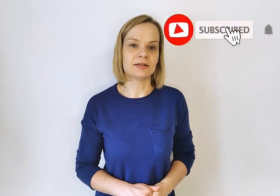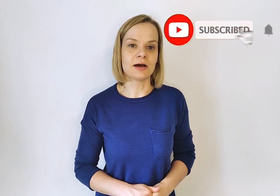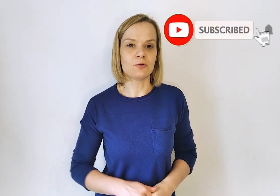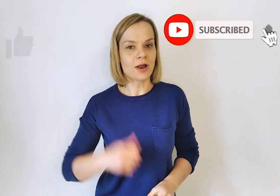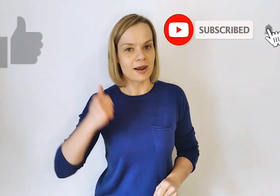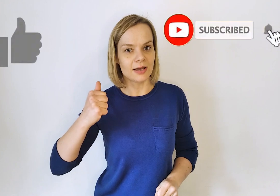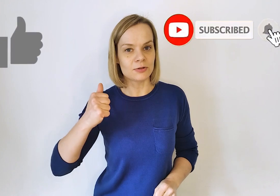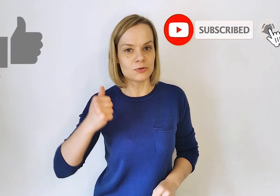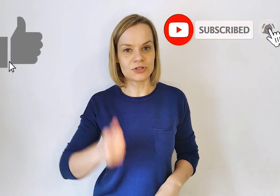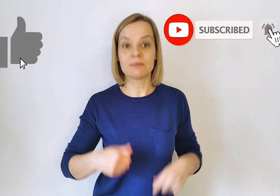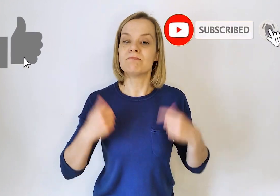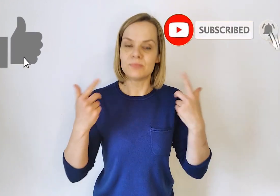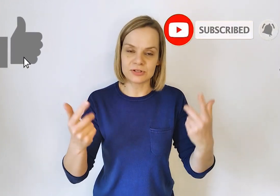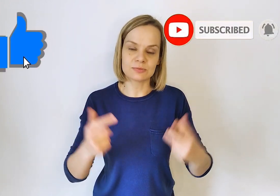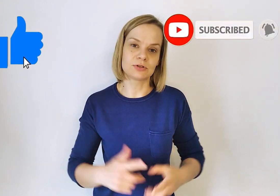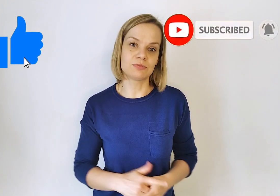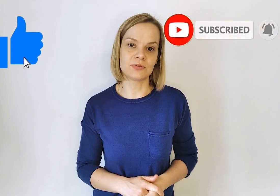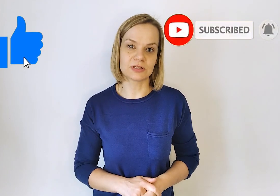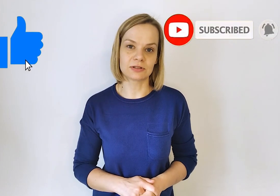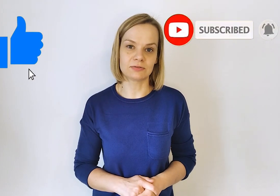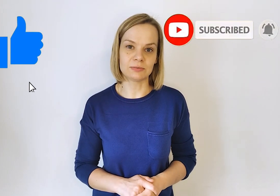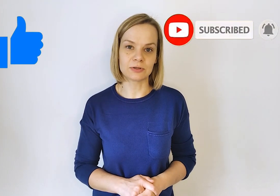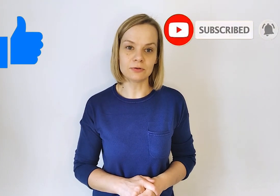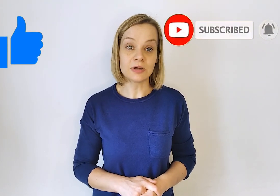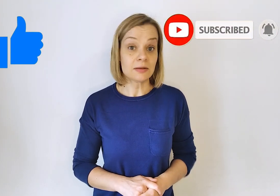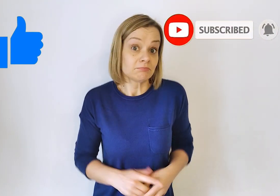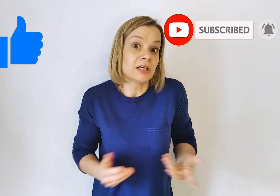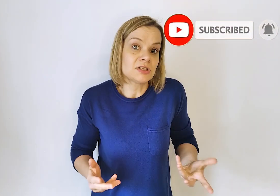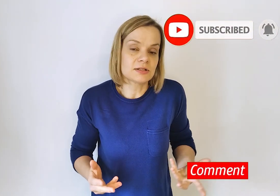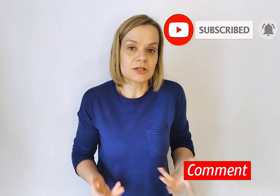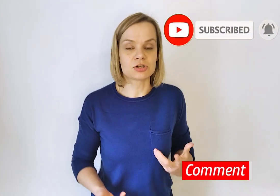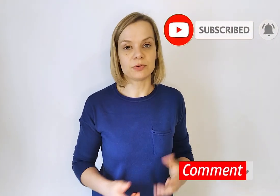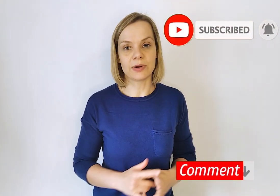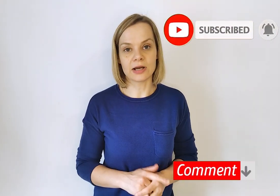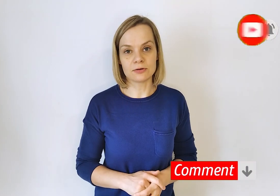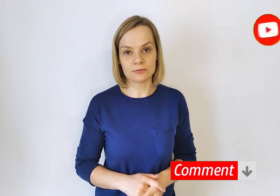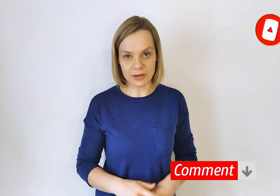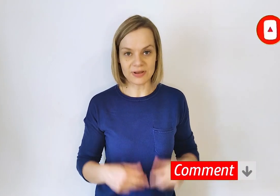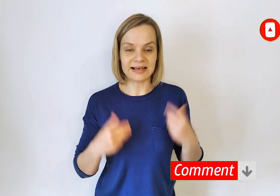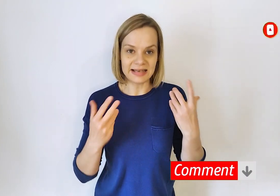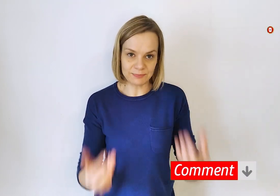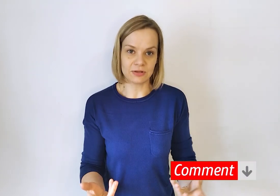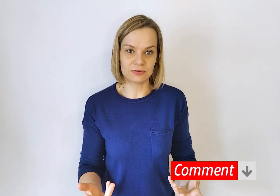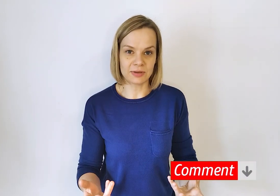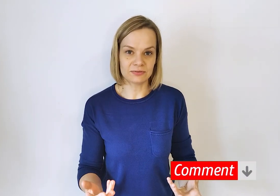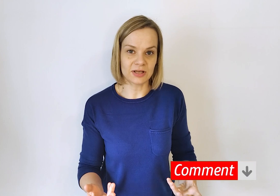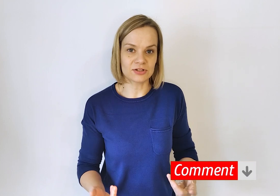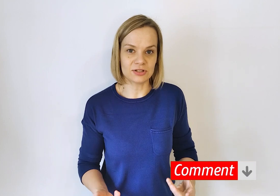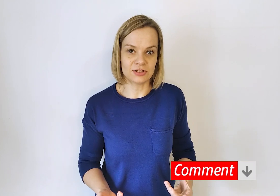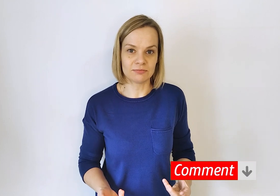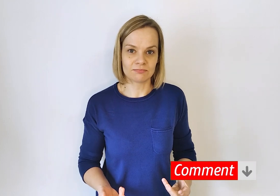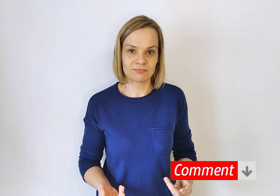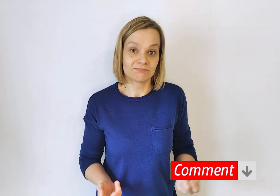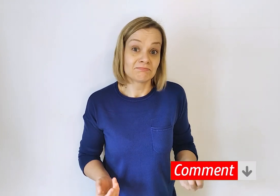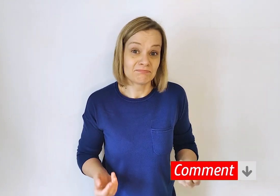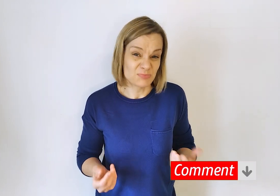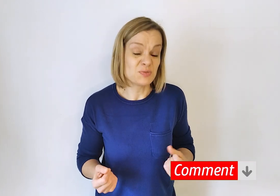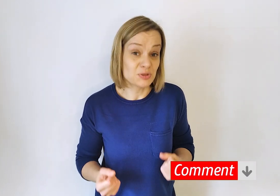kanał. Lajkujcie. Będziemy robić więcej tych filmików. Dajcie znać, czy pomagają Wam lepiej wymawiać i brzmieć